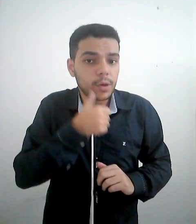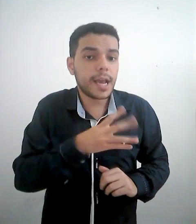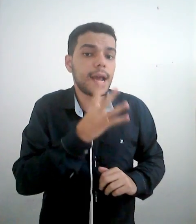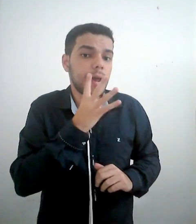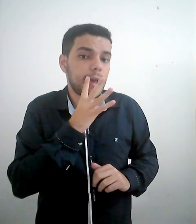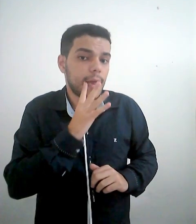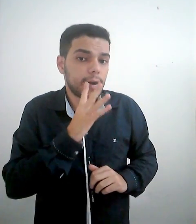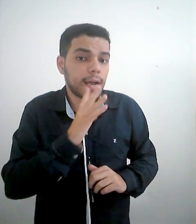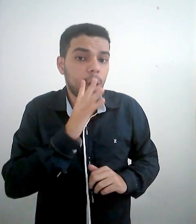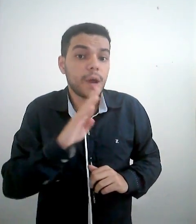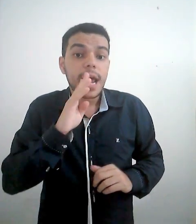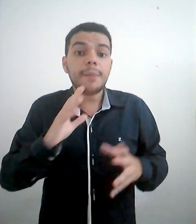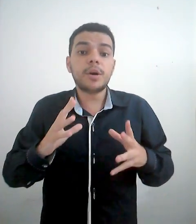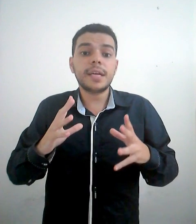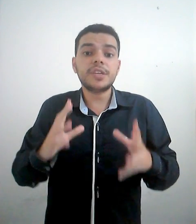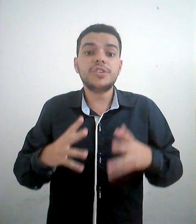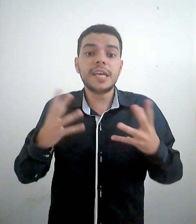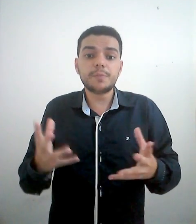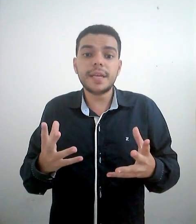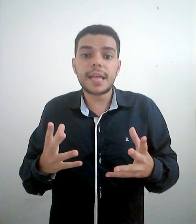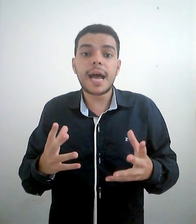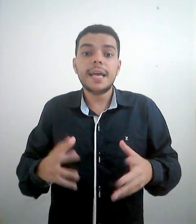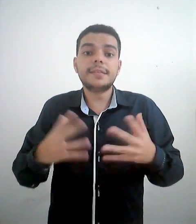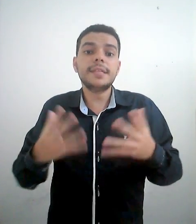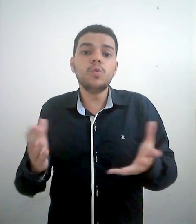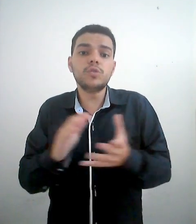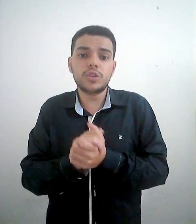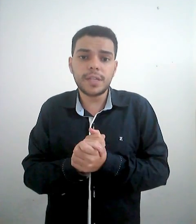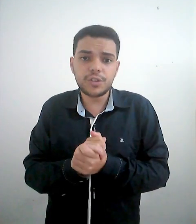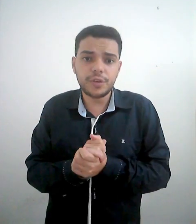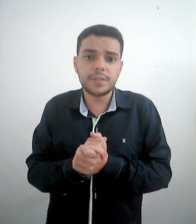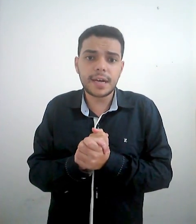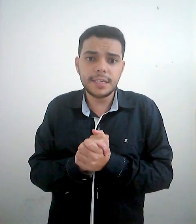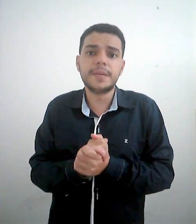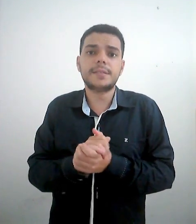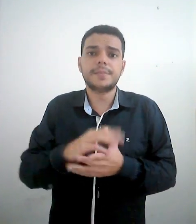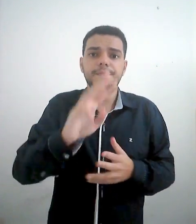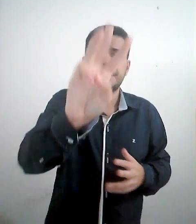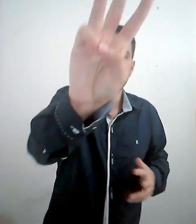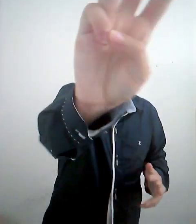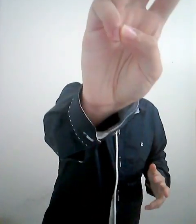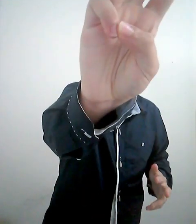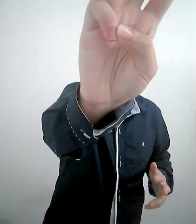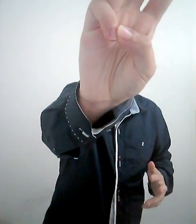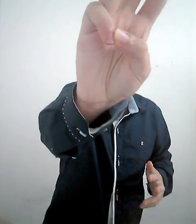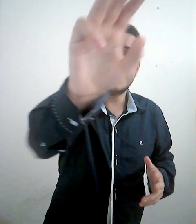mulher, legal. É importante a gente respeitar esse não uso de conectivos na Libras. 3.